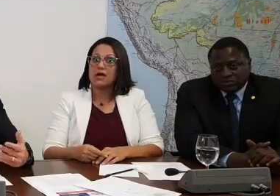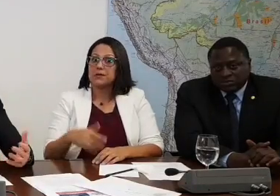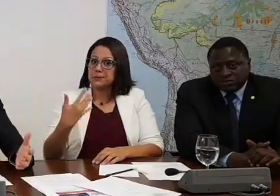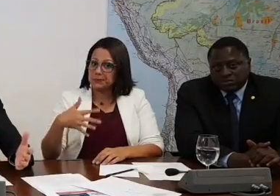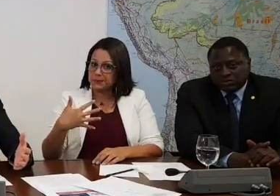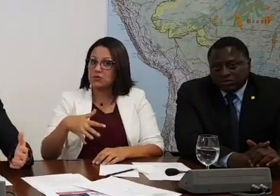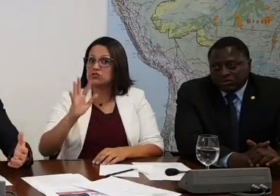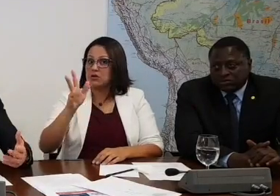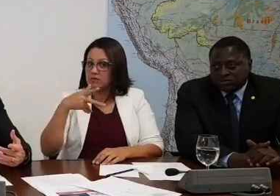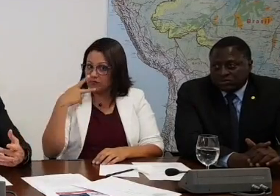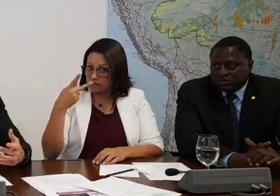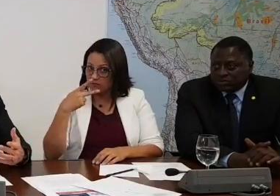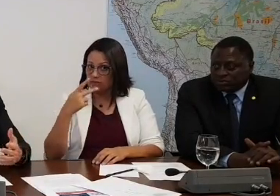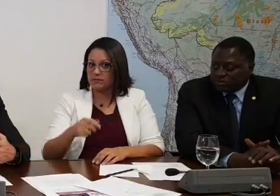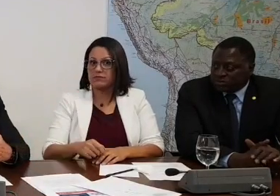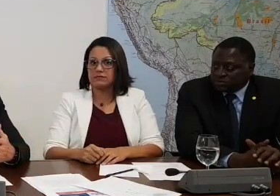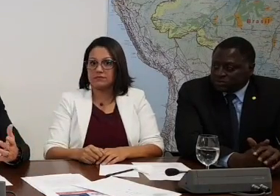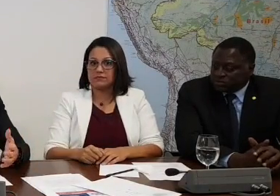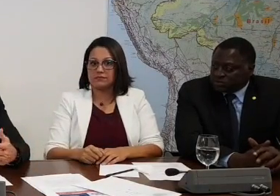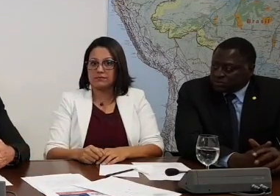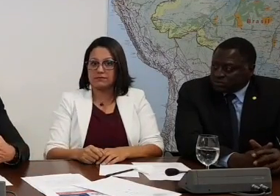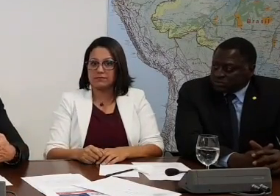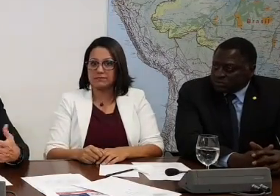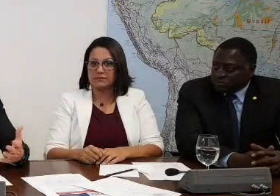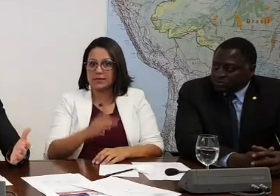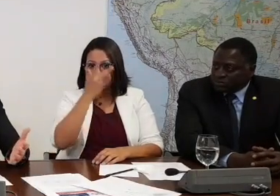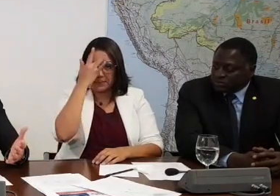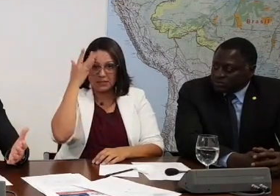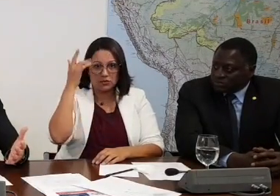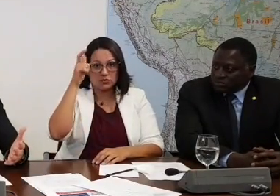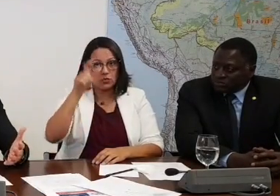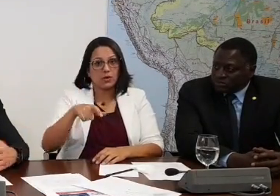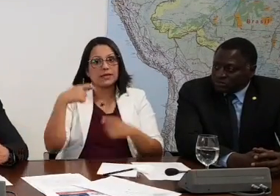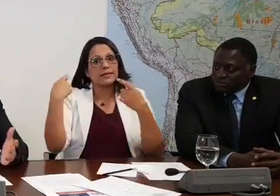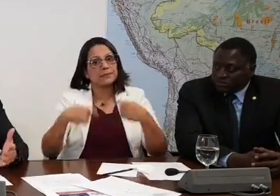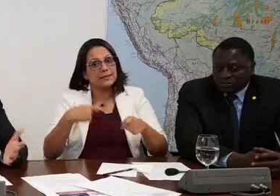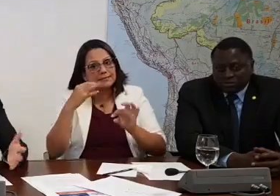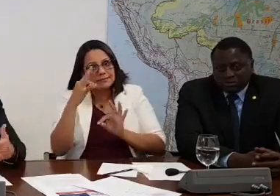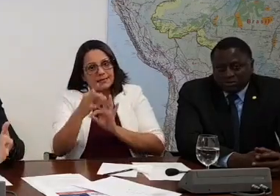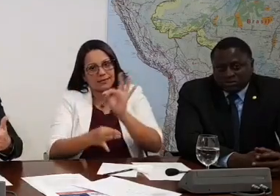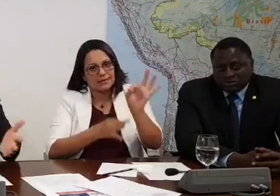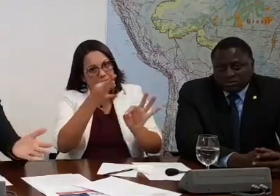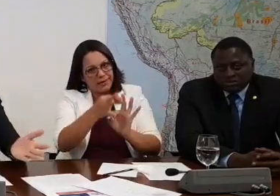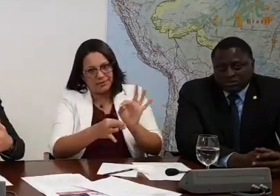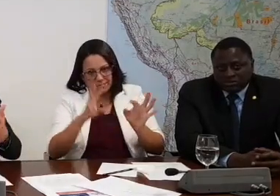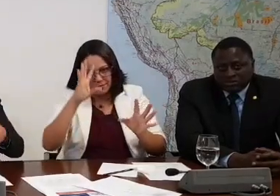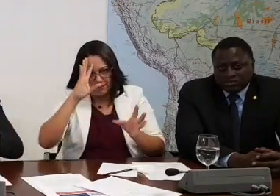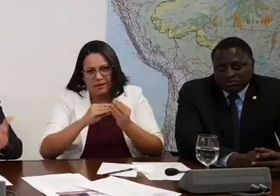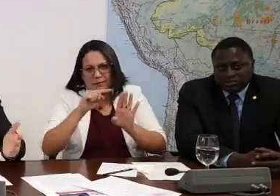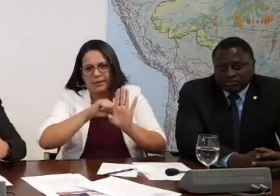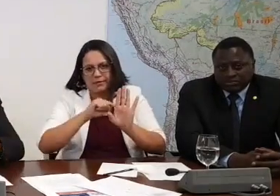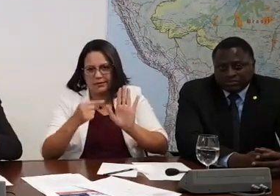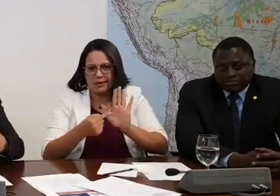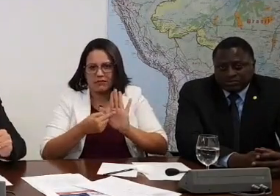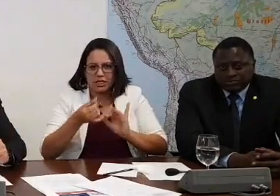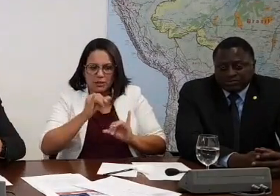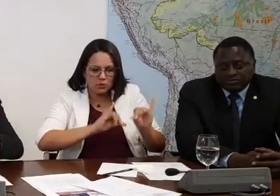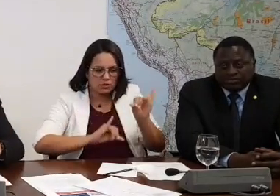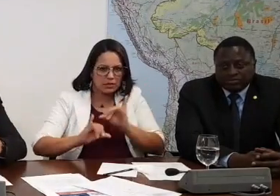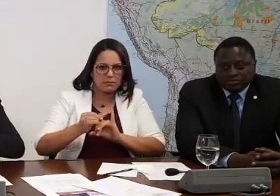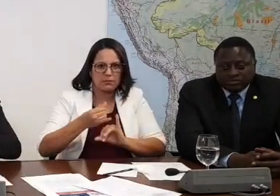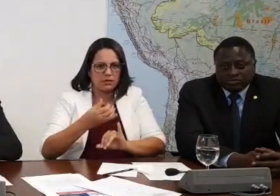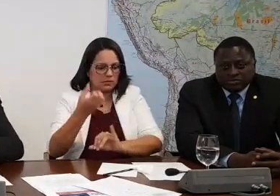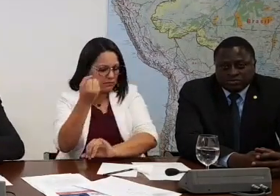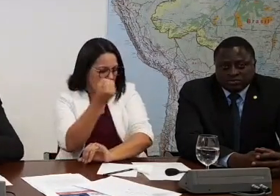tenho falado muitas vezes que é como aquela pessoa que precisa de uma quimioterapia, se não for fazer, tudo bem, mas já sabe que você vai